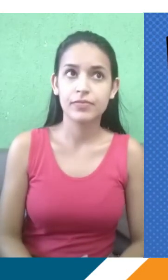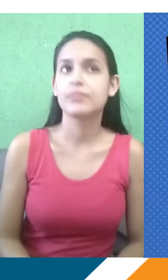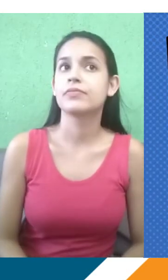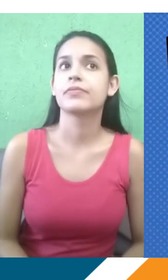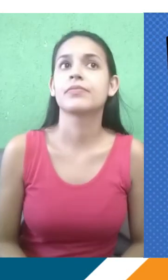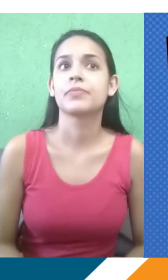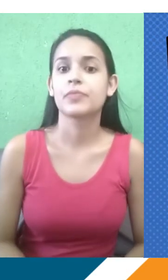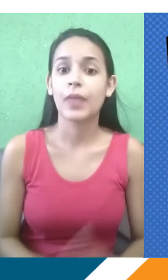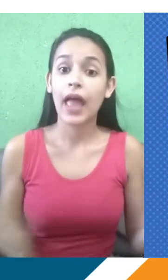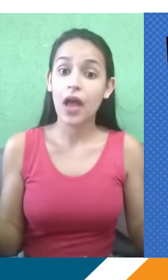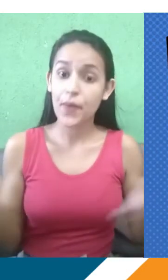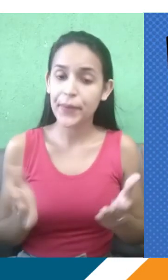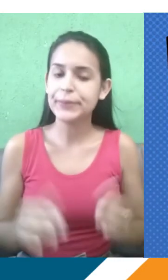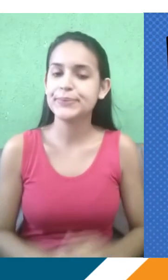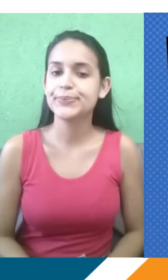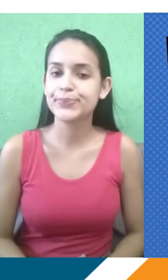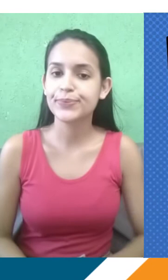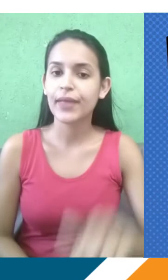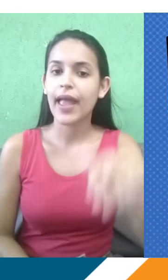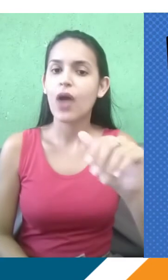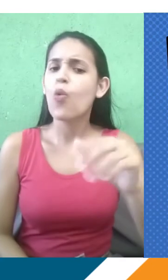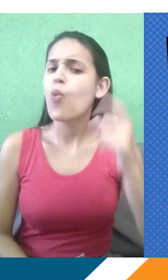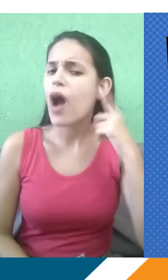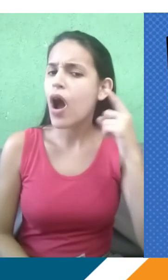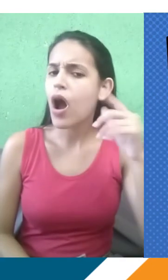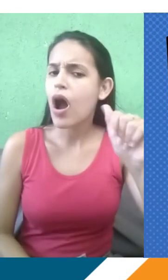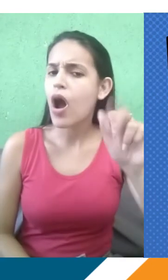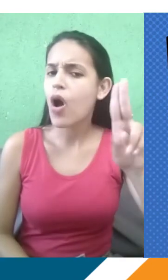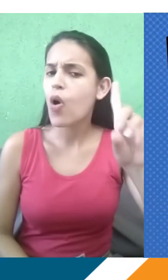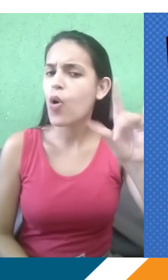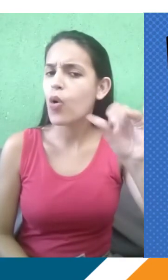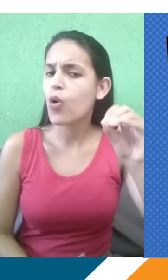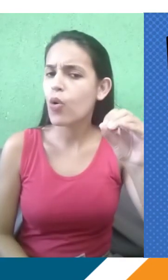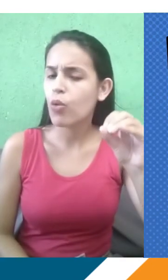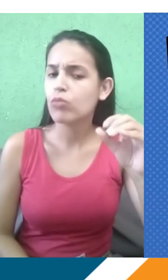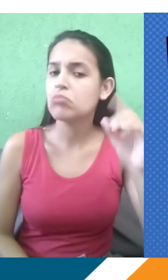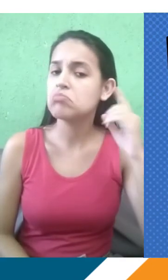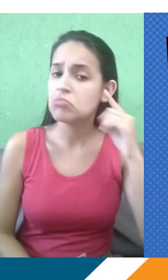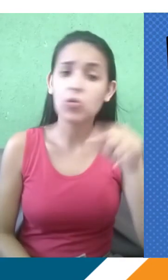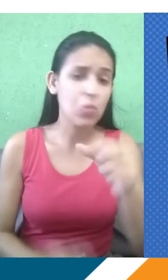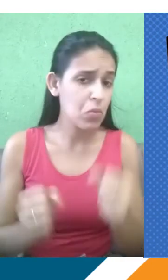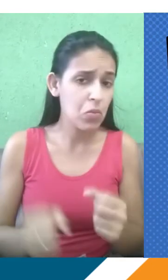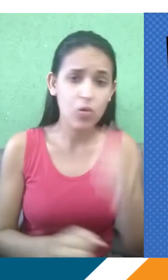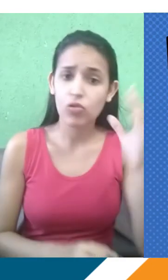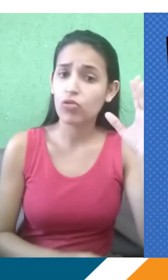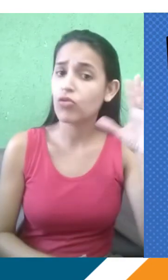claro, vocês podem ouvir o áudio caso vocês tenham, vocês tenham alguma condução, ou vocês não tenham acesso ao Google Classroom,